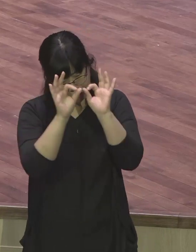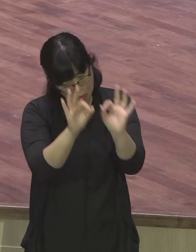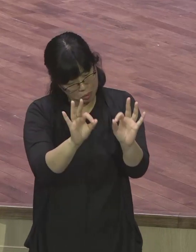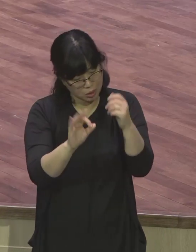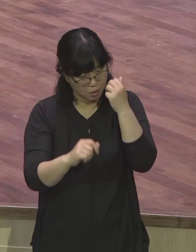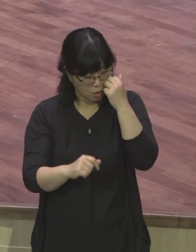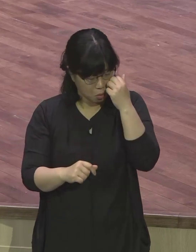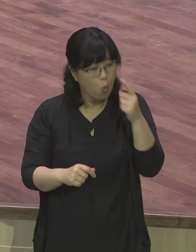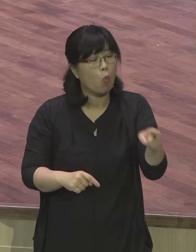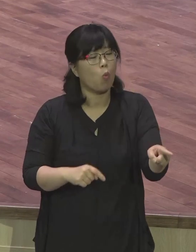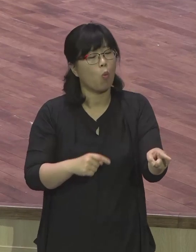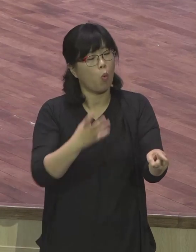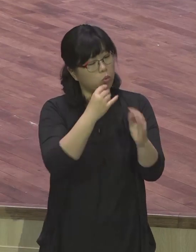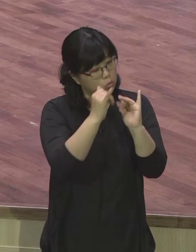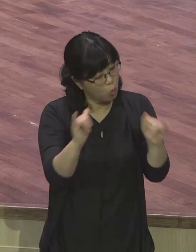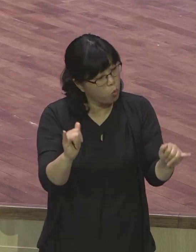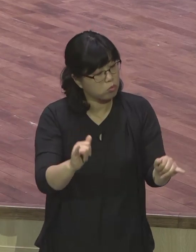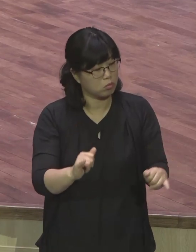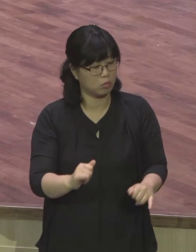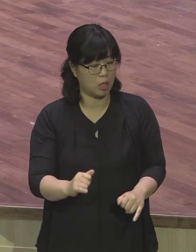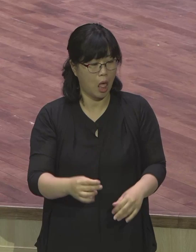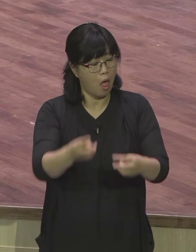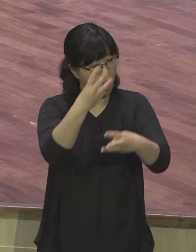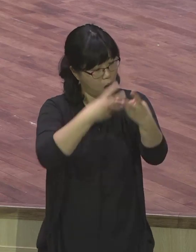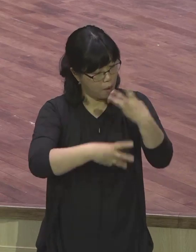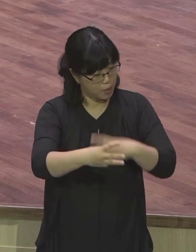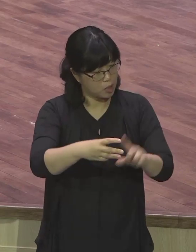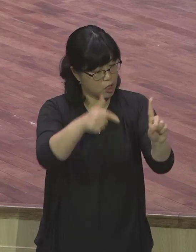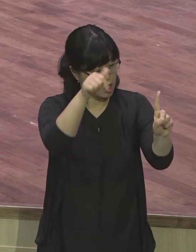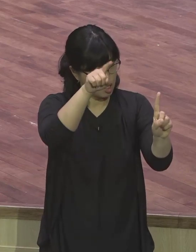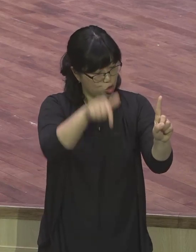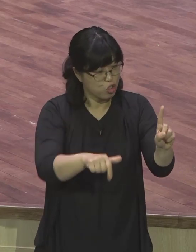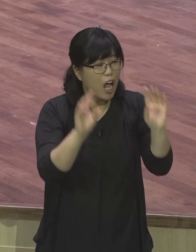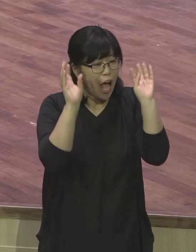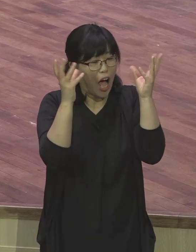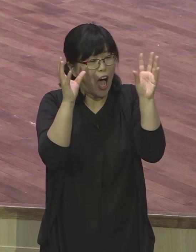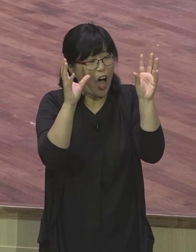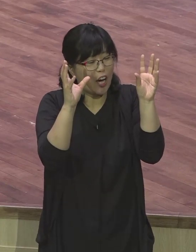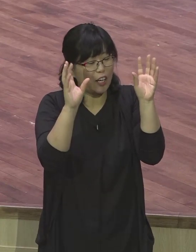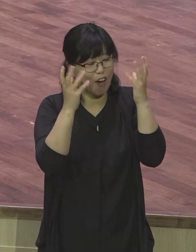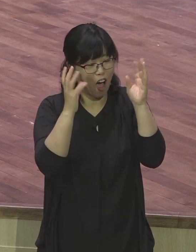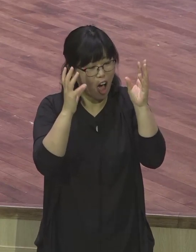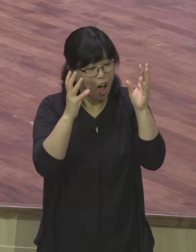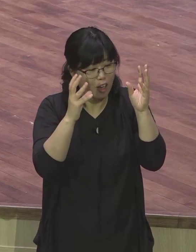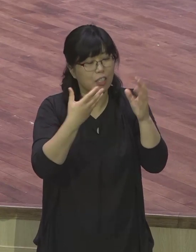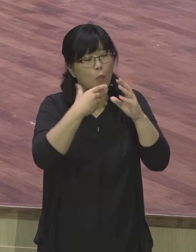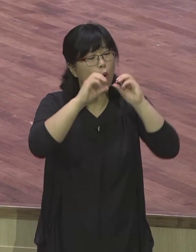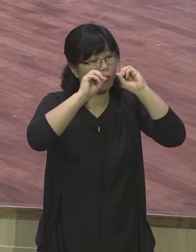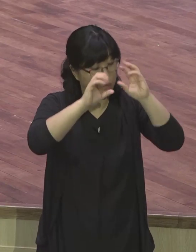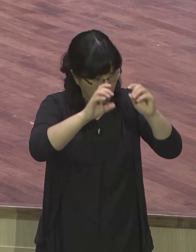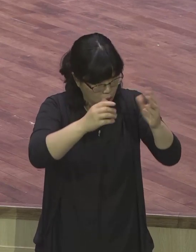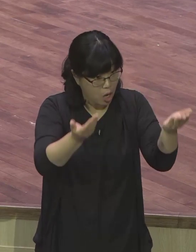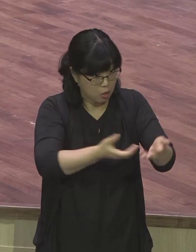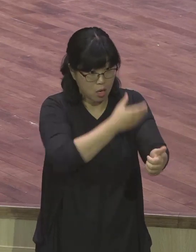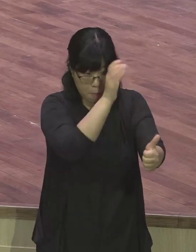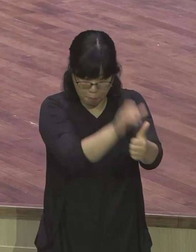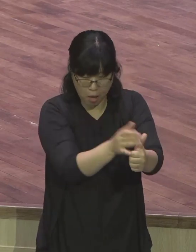분은 어느 분에게는 랩런트 2국 사역을 천명으로 부탁하셨고 또 어느 분에게는 랩런트 3국 사역을